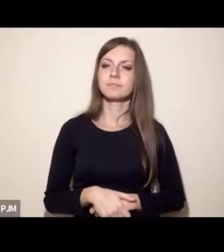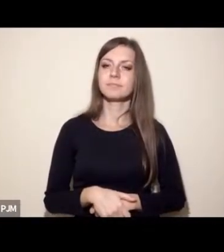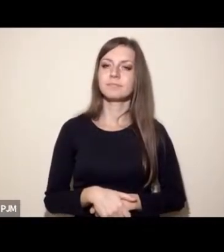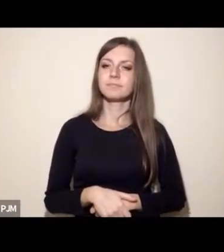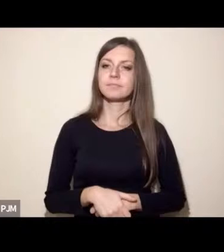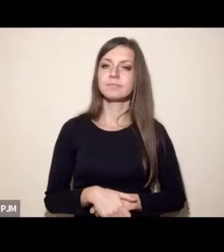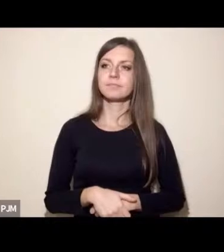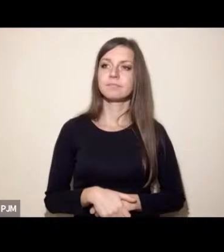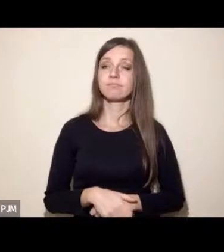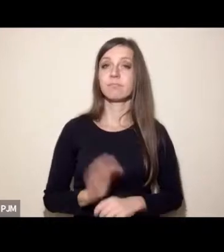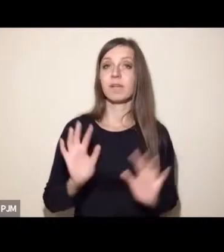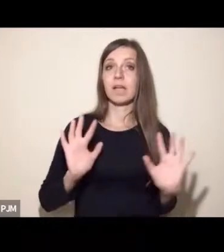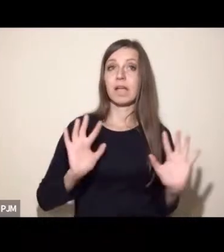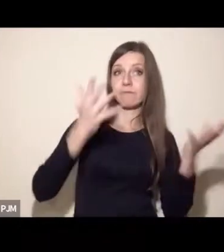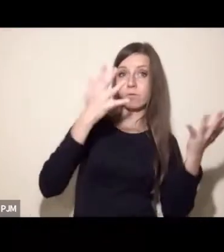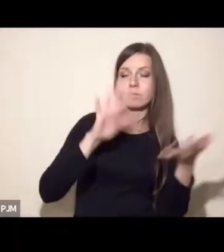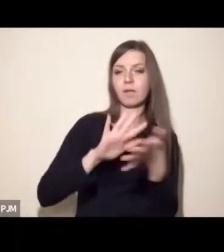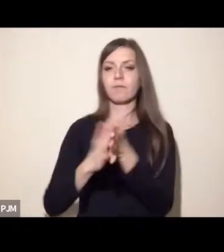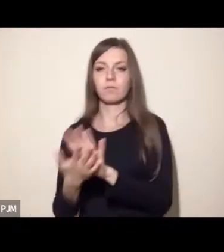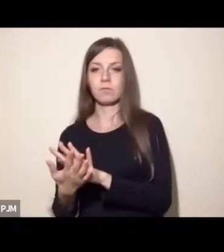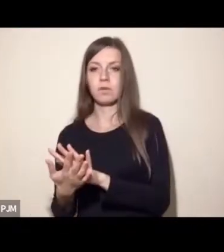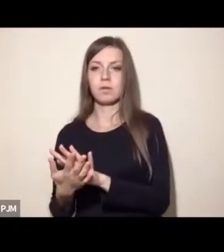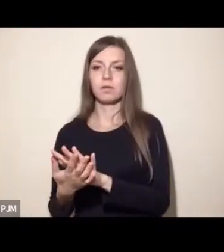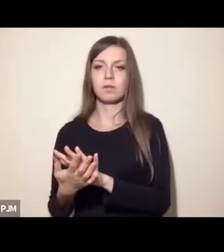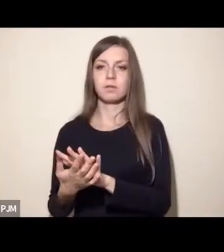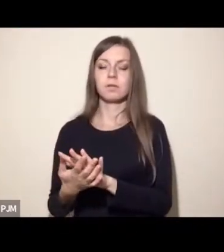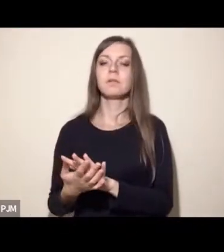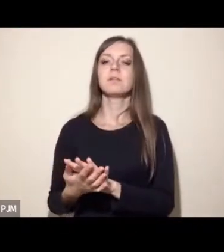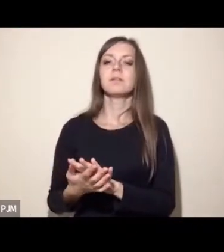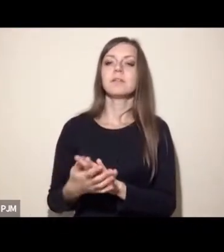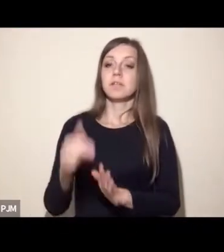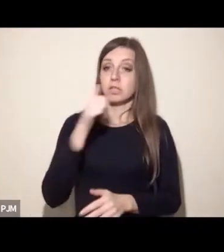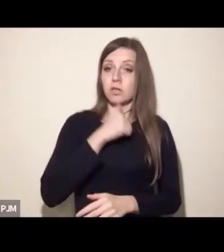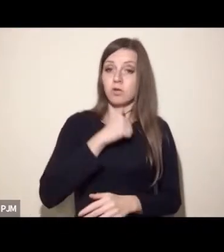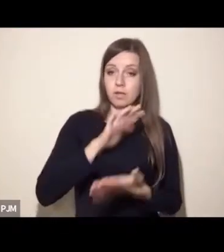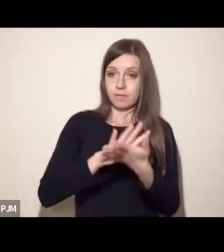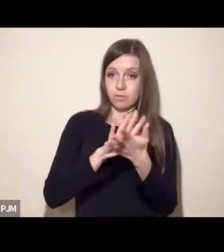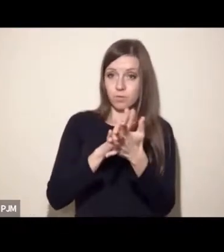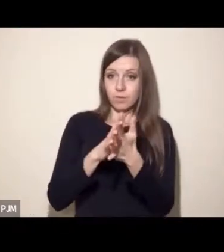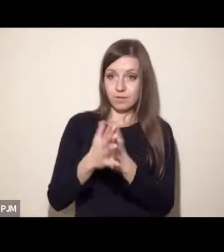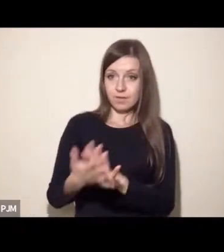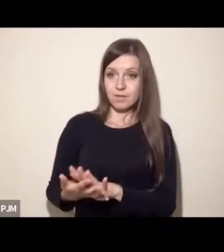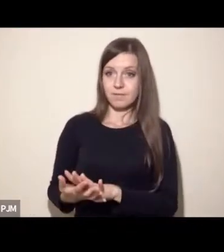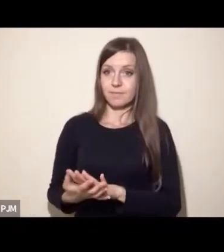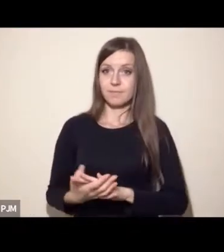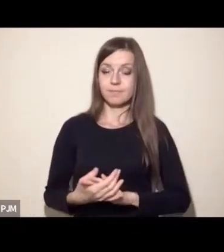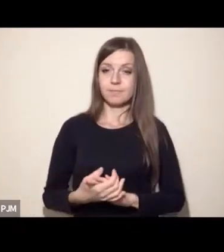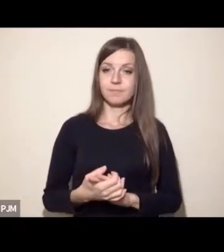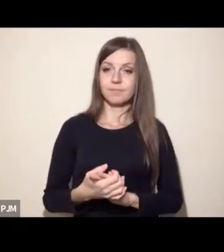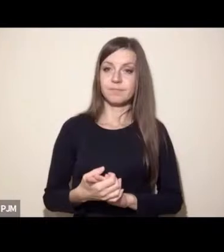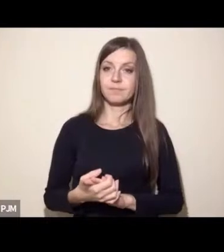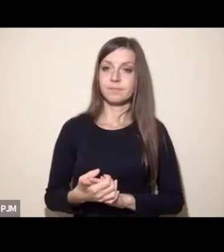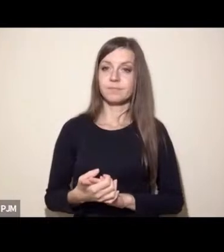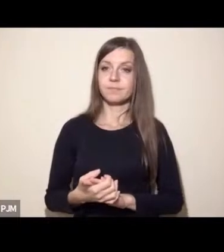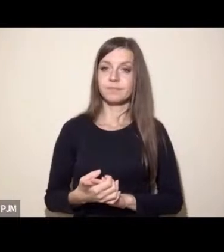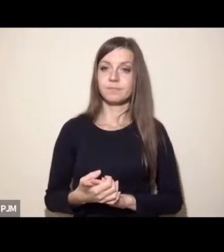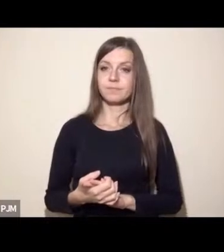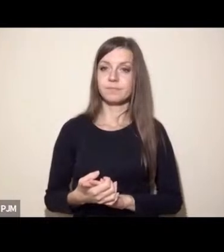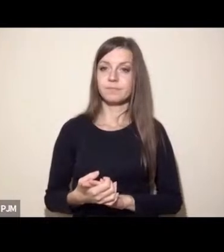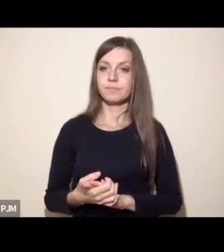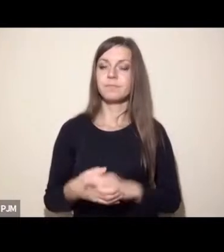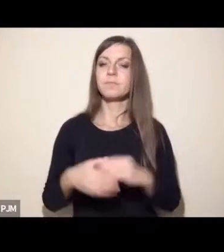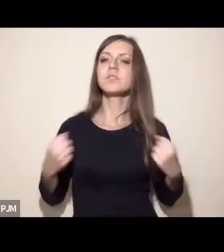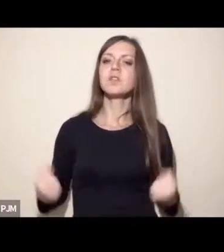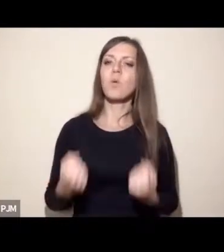rewolucja czy ewolucja, chcę powiedzieć, że częścią tej zielonej transformacji, jakkolwiek w przestrzeni publicznej ona część, co jest kojarzona po prostu z